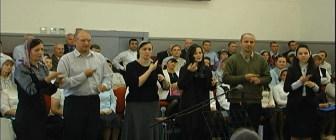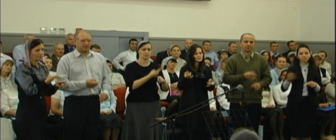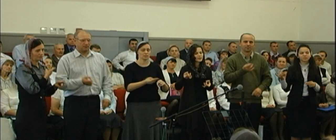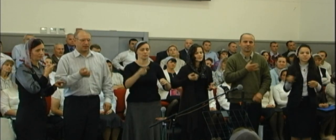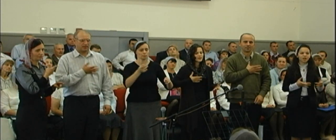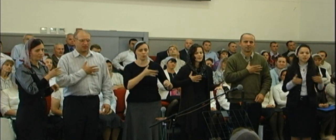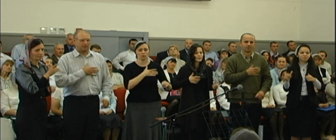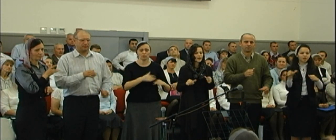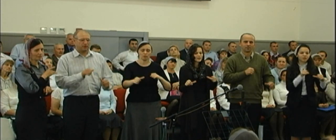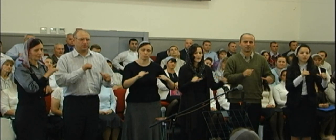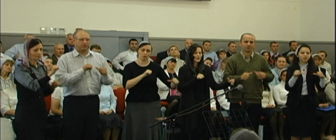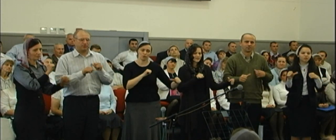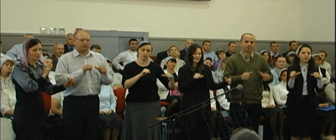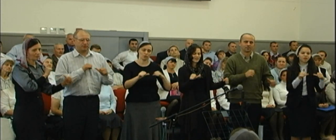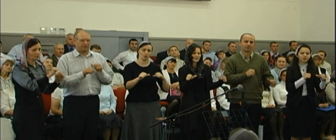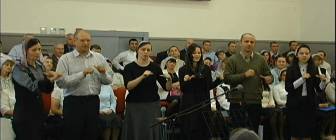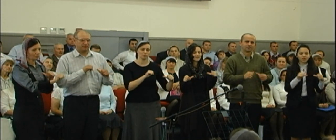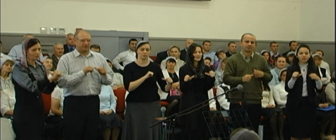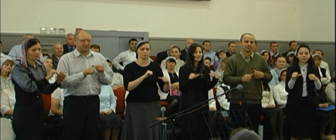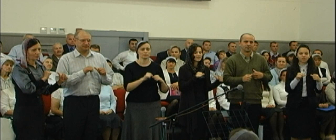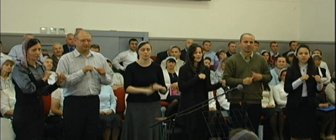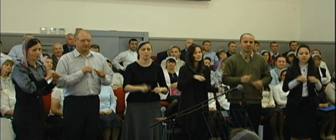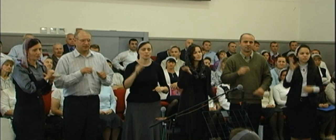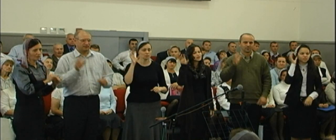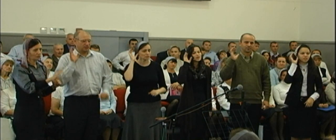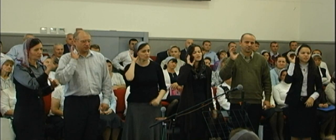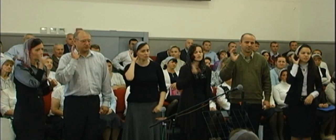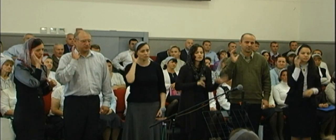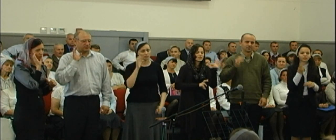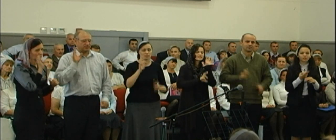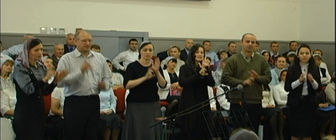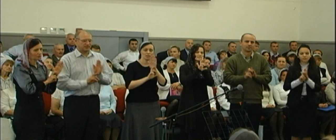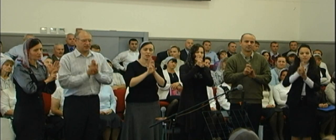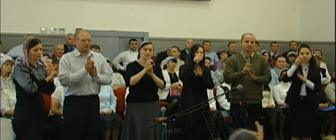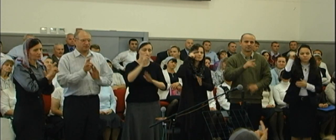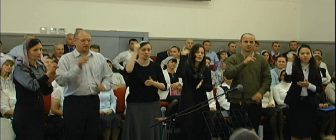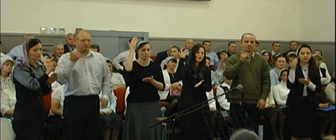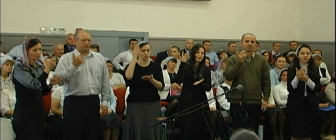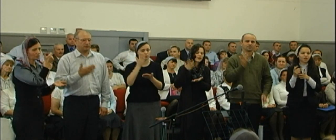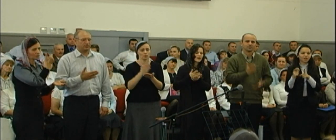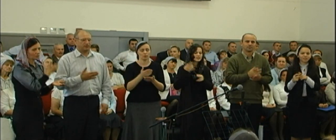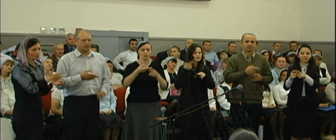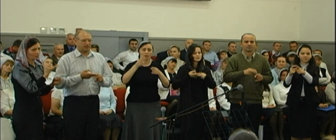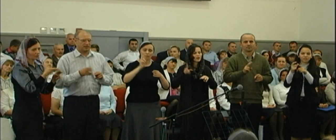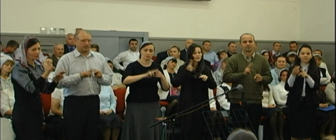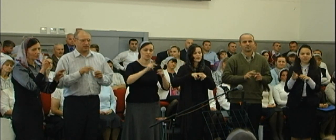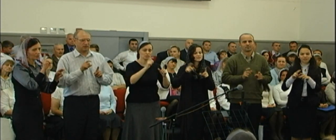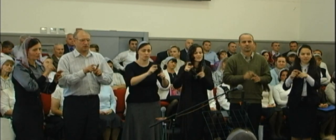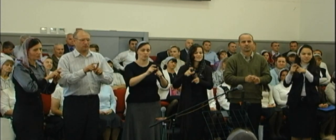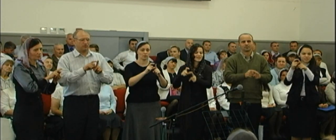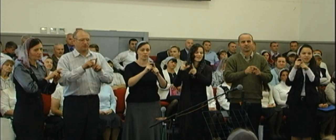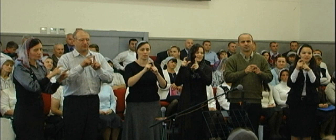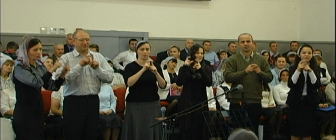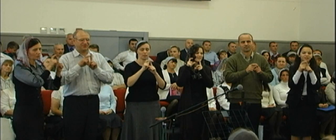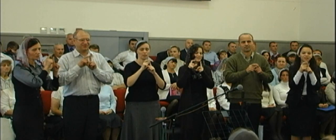Беспятная порока Слышишь, как Господь Это слово